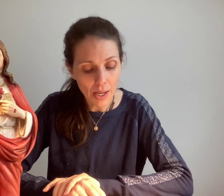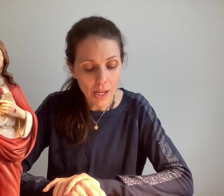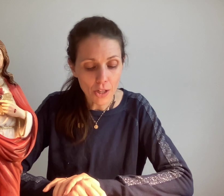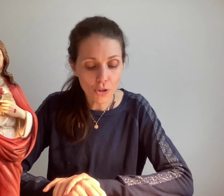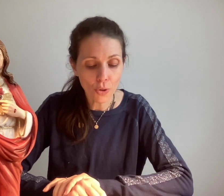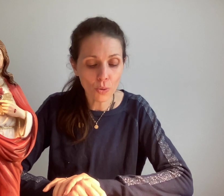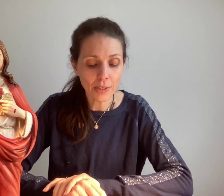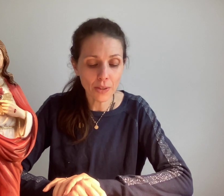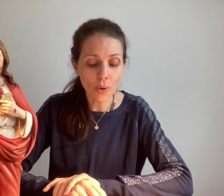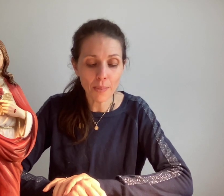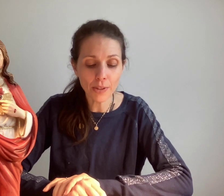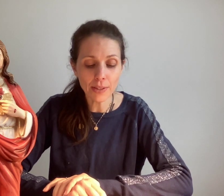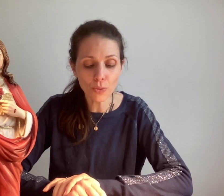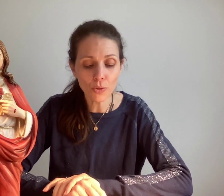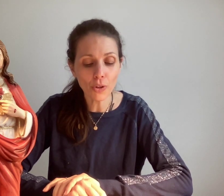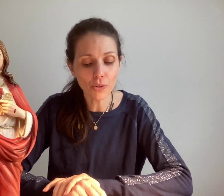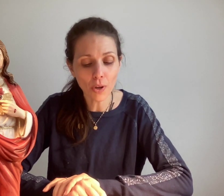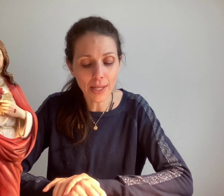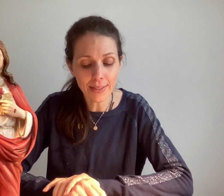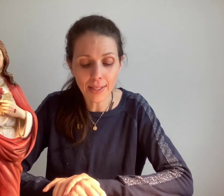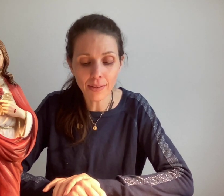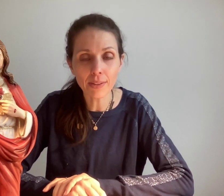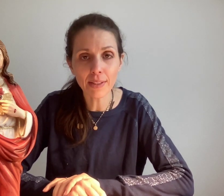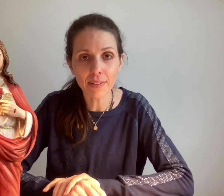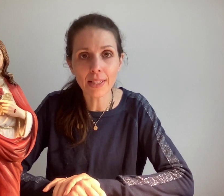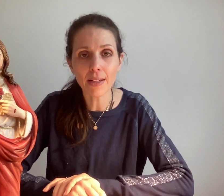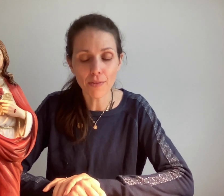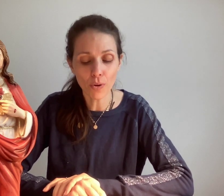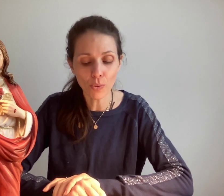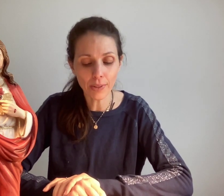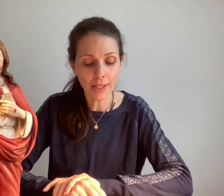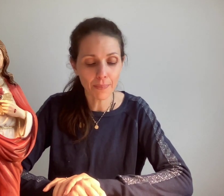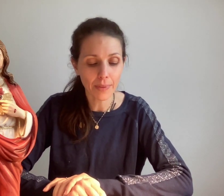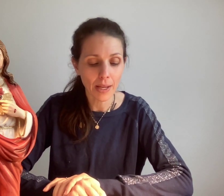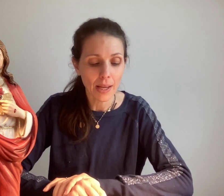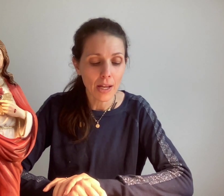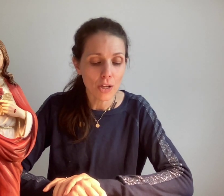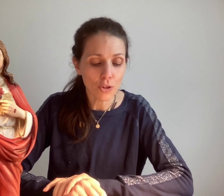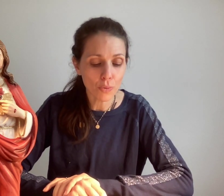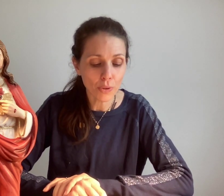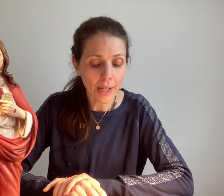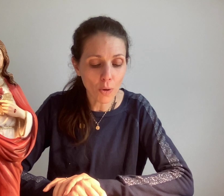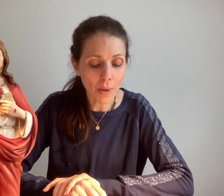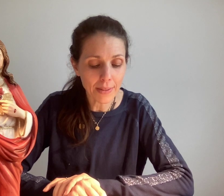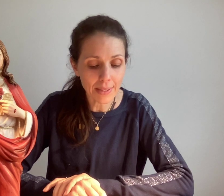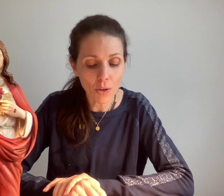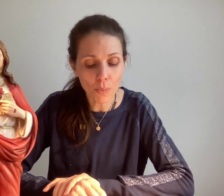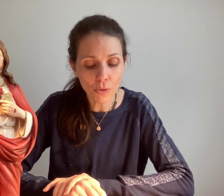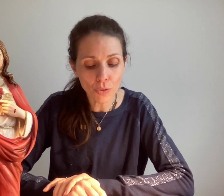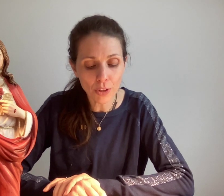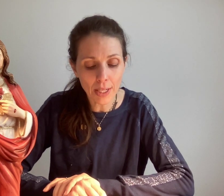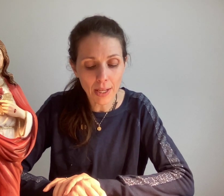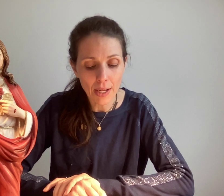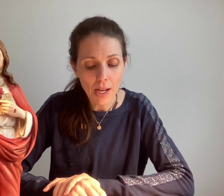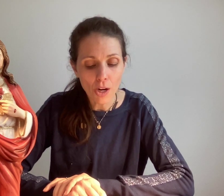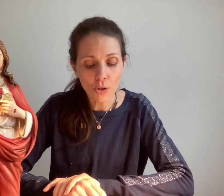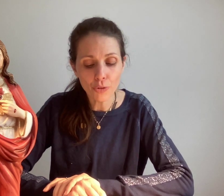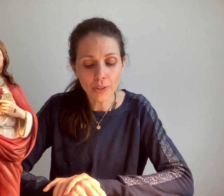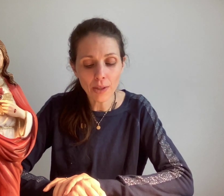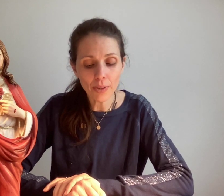Je continue à me dissoudre dans la sainte divine volonté. Je voudrais embrasser le monde entier, le donner en